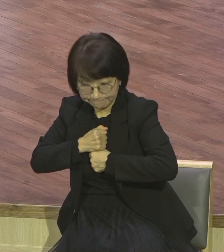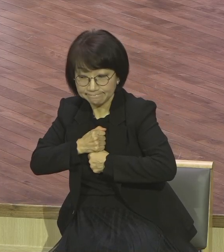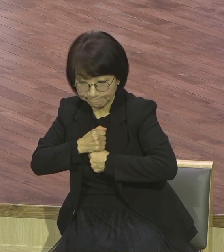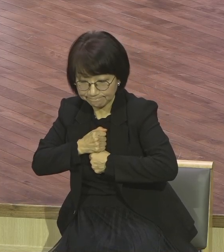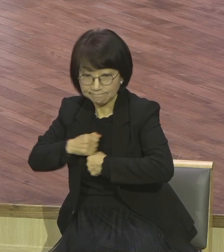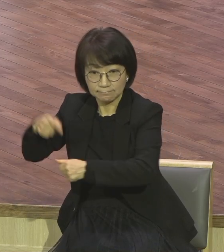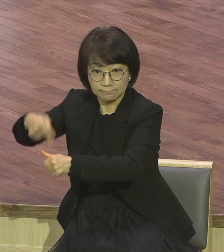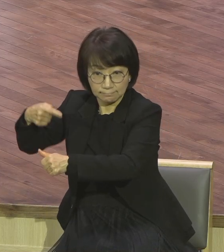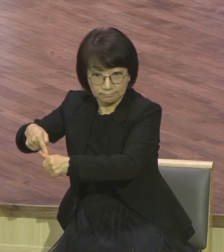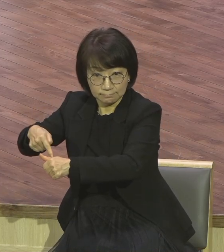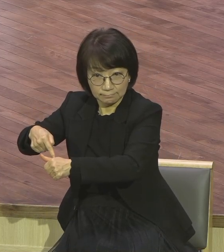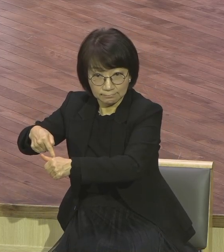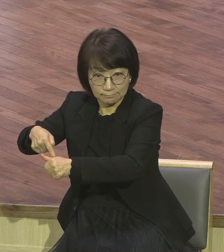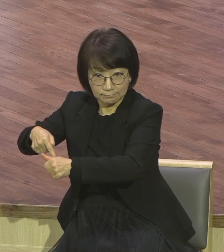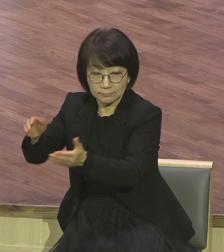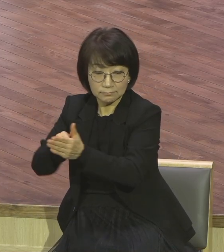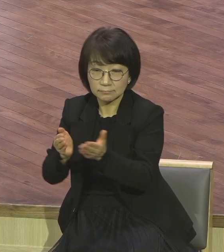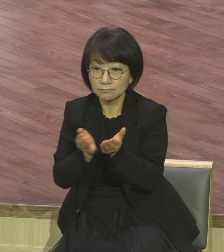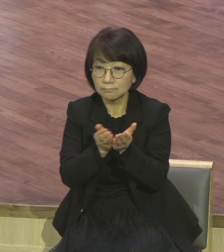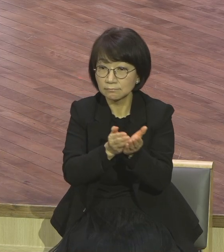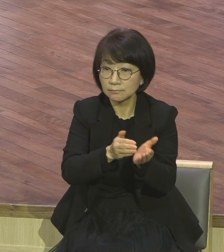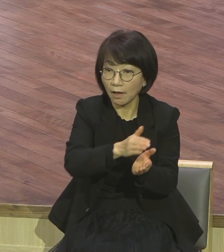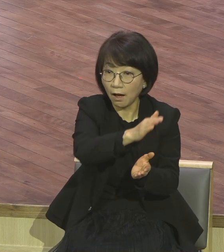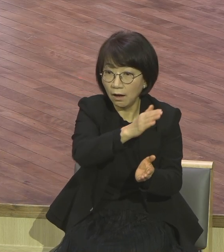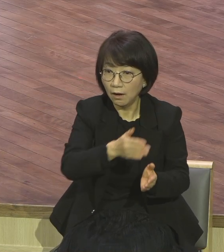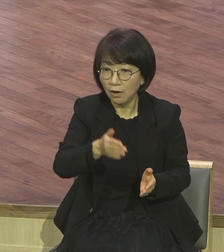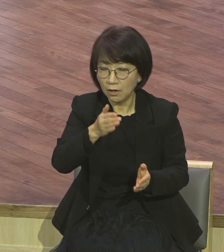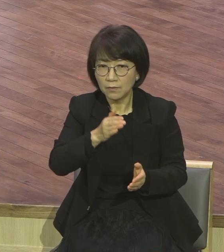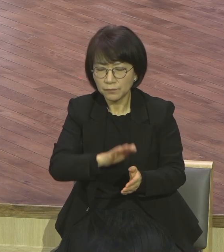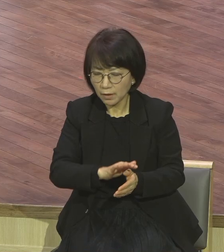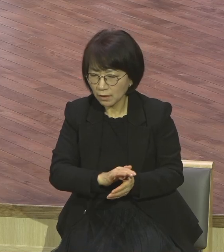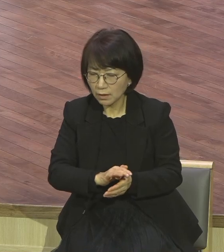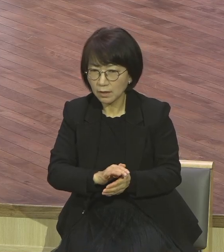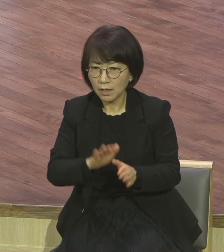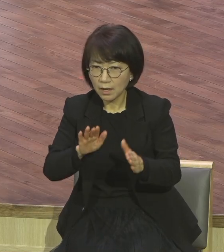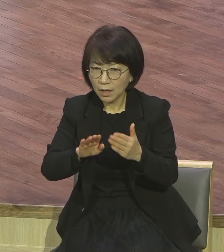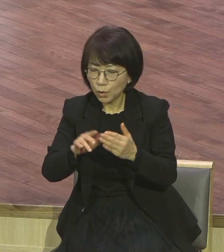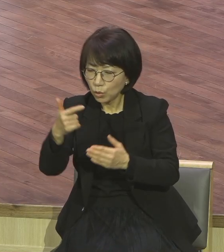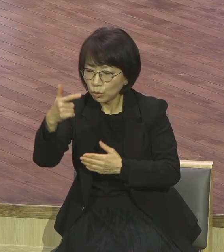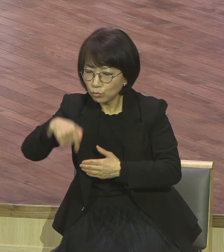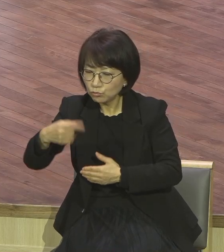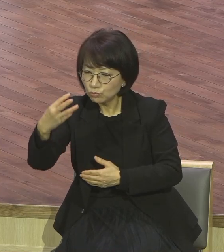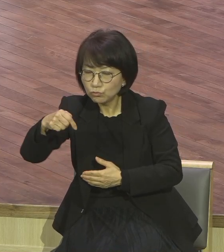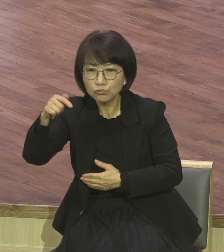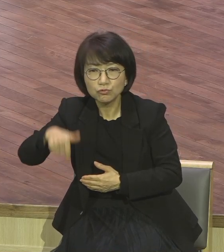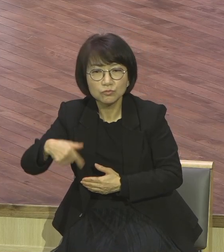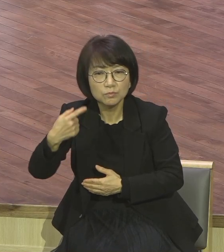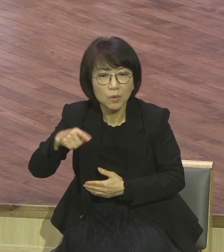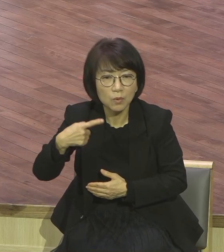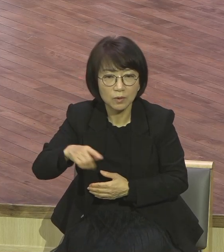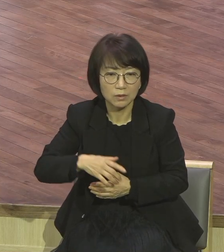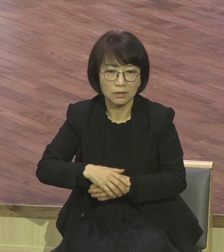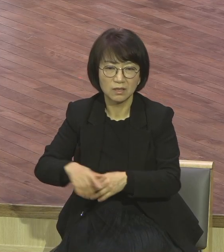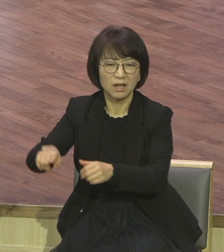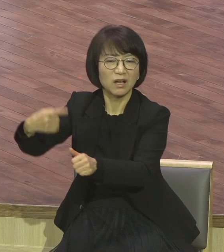말씀하셨죠. 예수님이 말씀하신 바리세인과 서기관들의 누룩이란 것은 이들의 뭐요? 가르침과 사상이